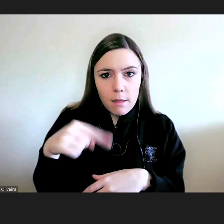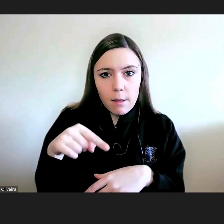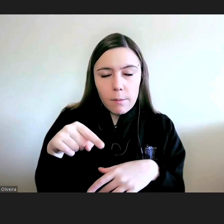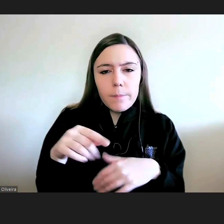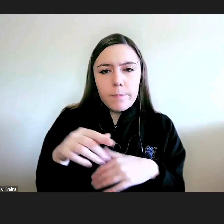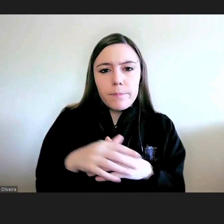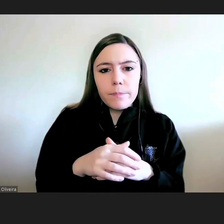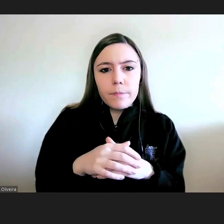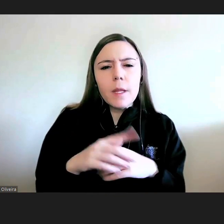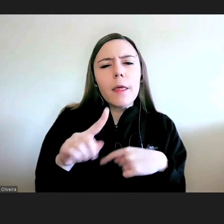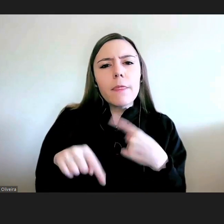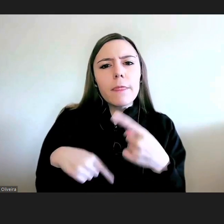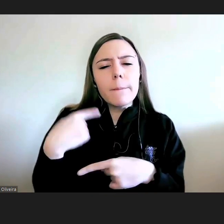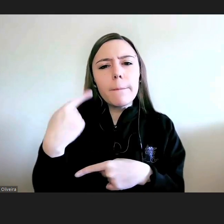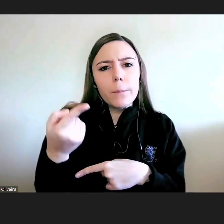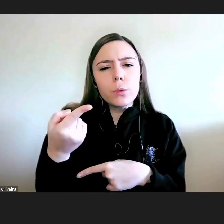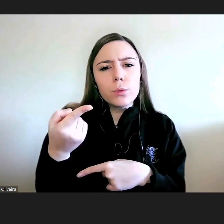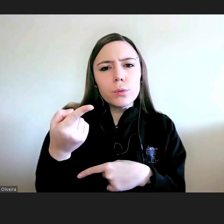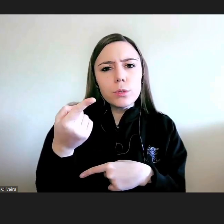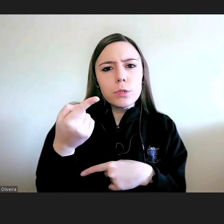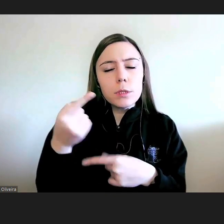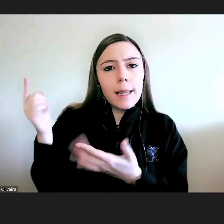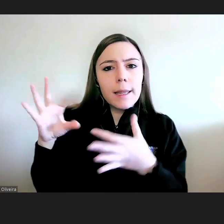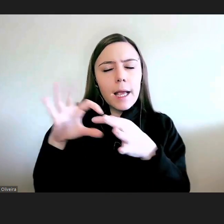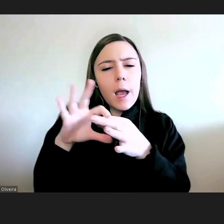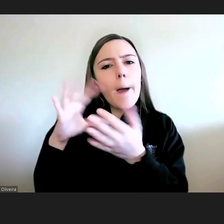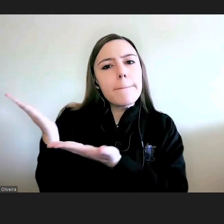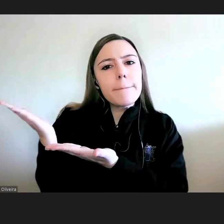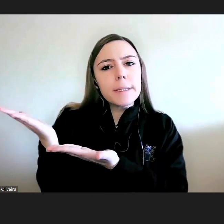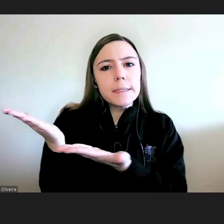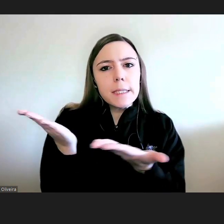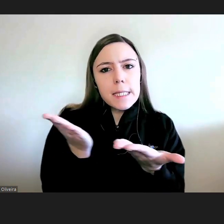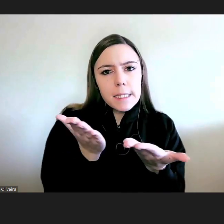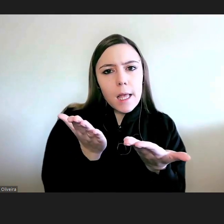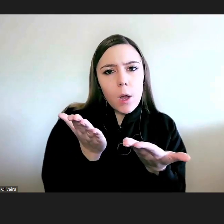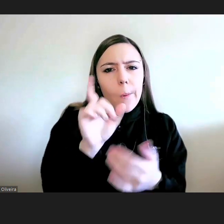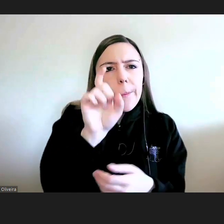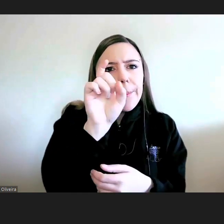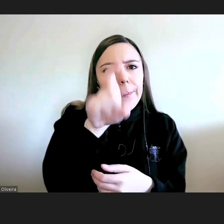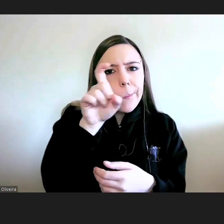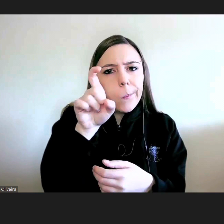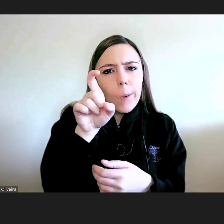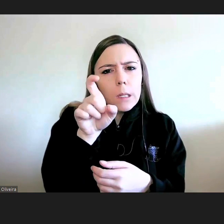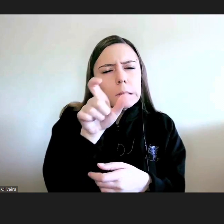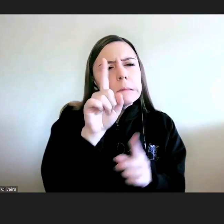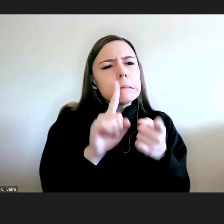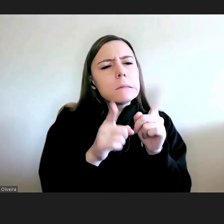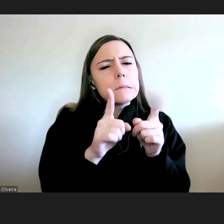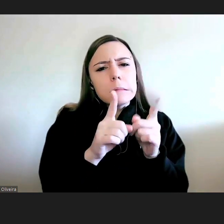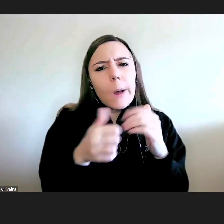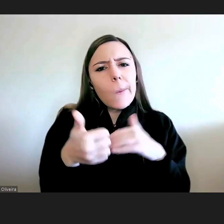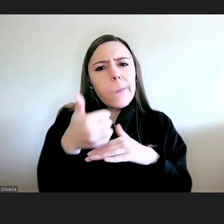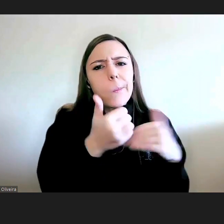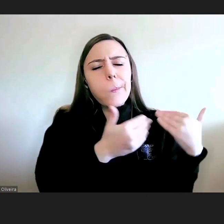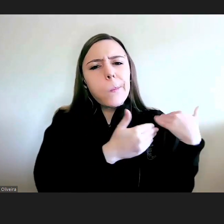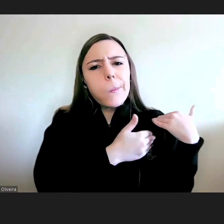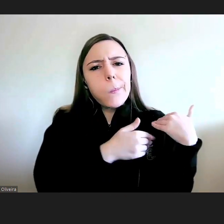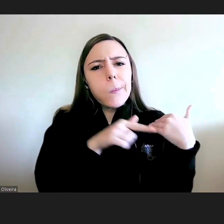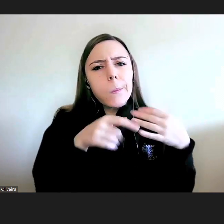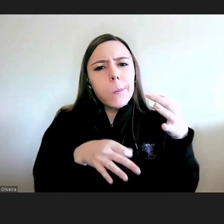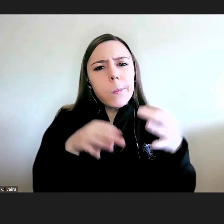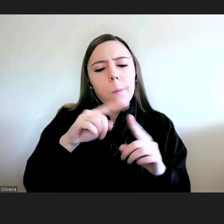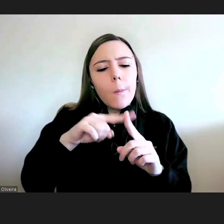logo na apresentação do que é o Provedor de Justiça em 2023, não é,